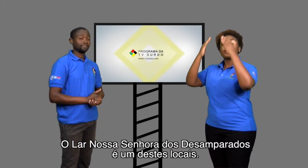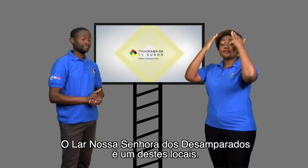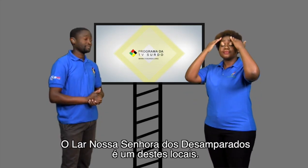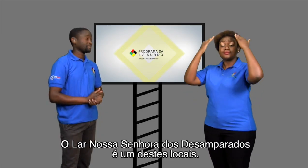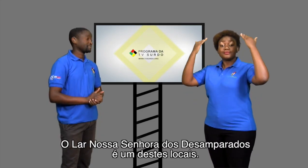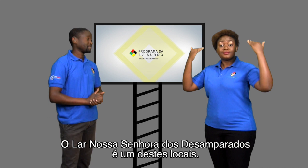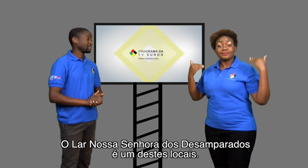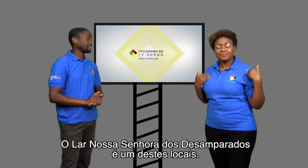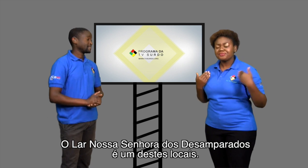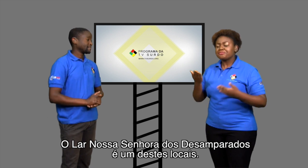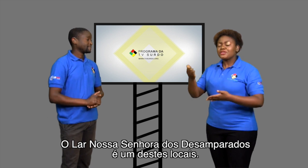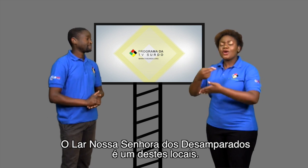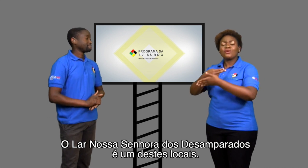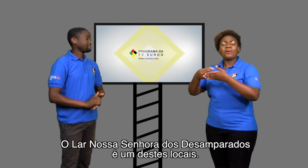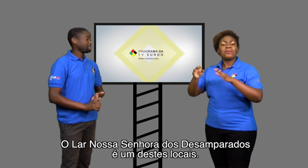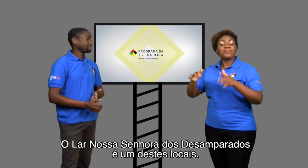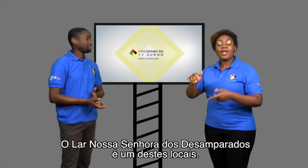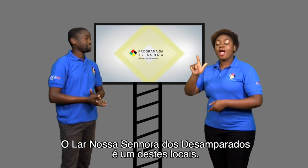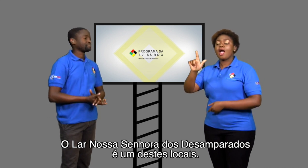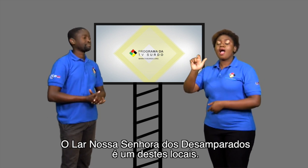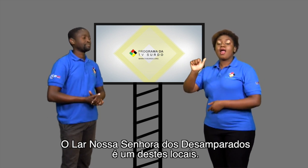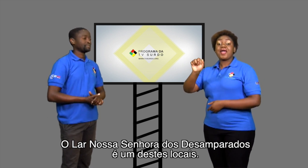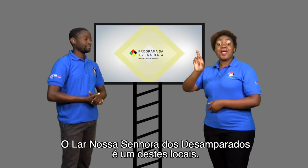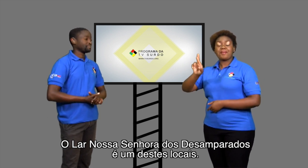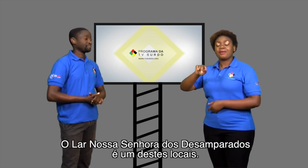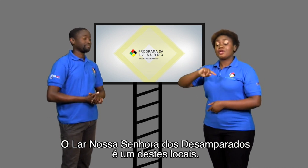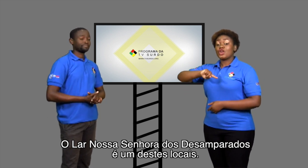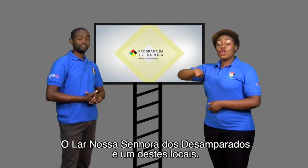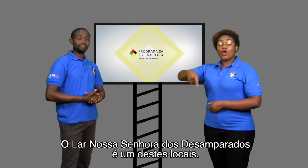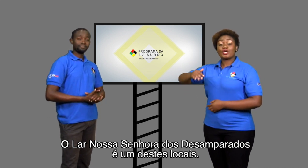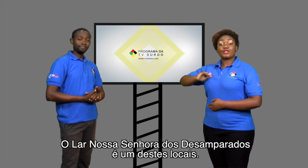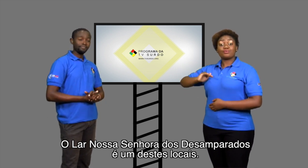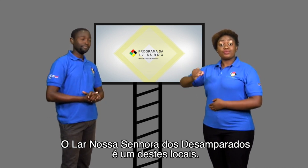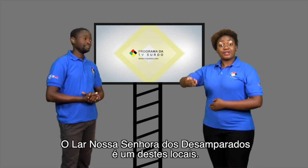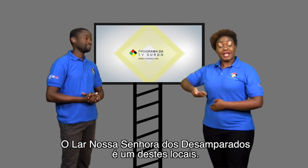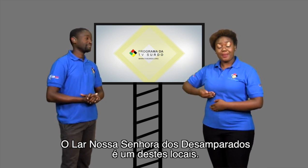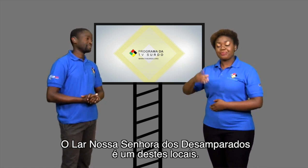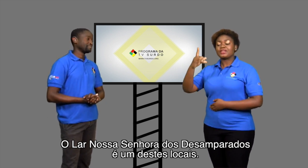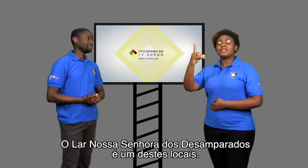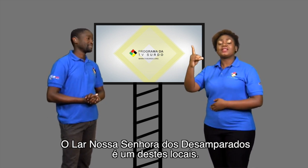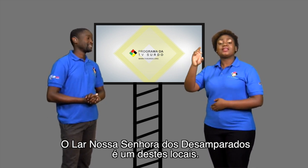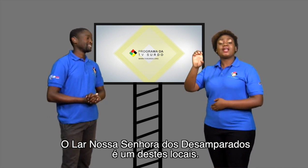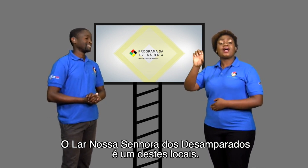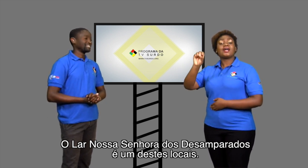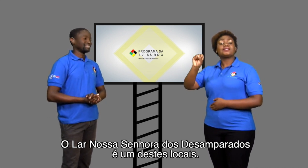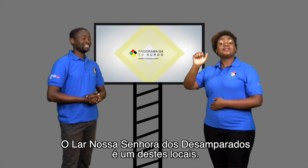O lar Nossa Senhora dos Desamparados é um destes locais